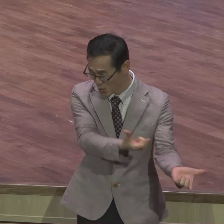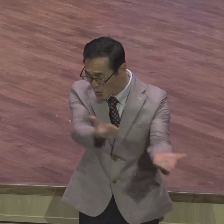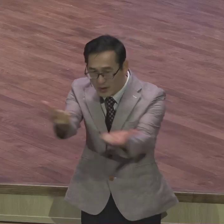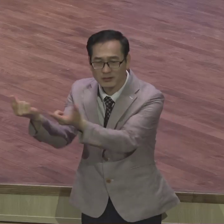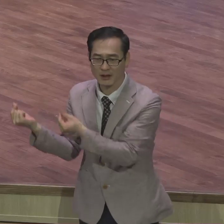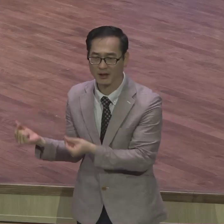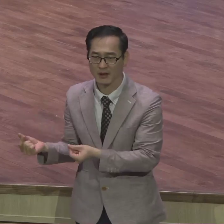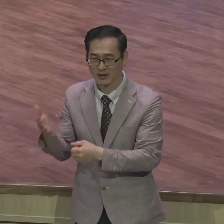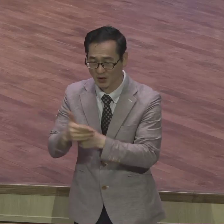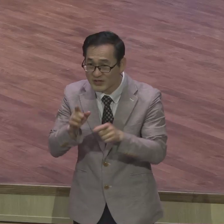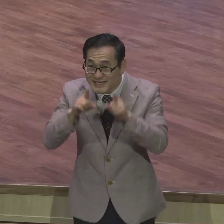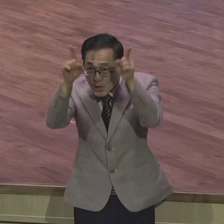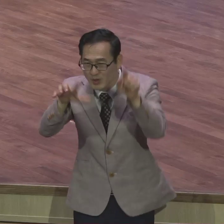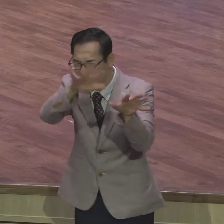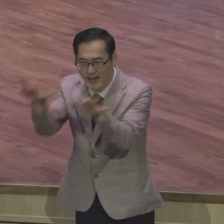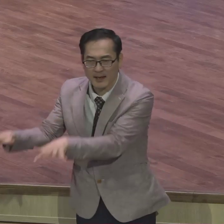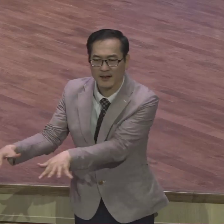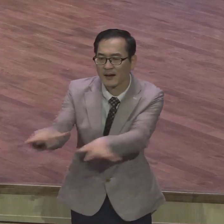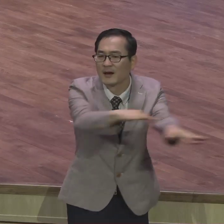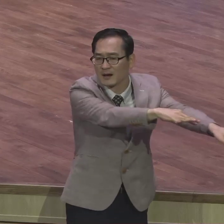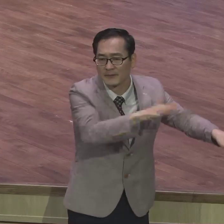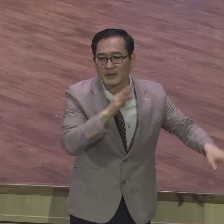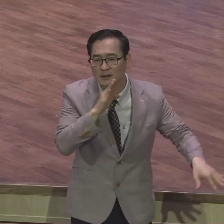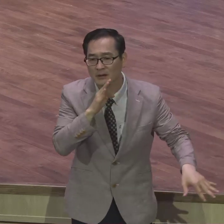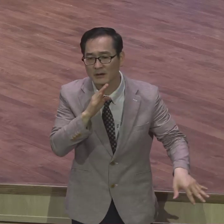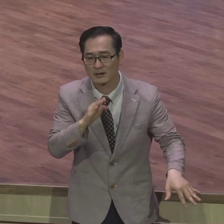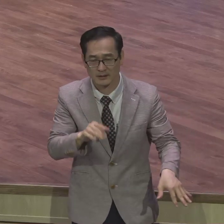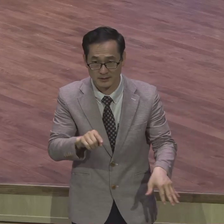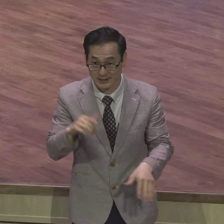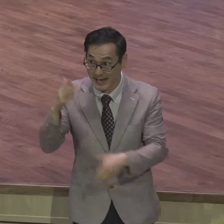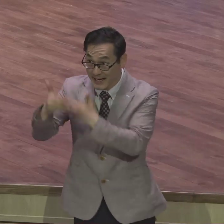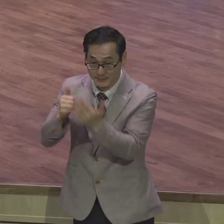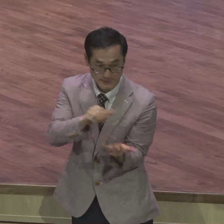받아 지옥갈 죄인이었는데 하나님의 특별 사면받은 존재들이라